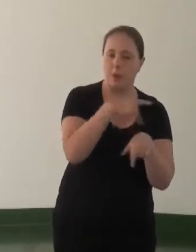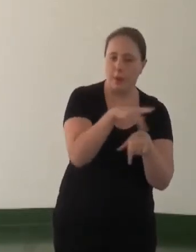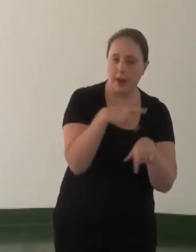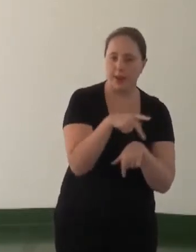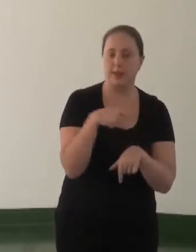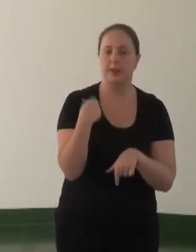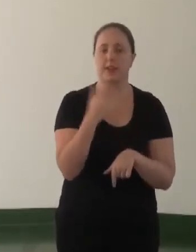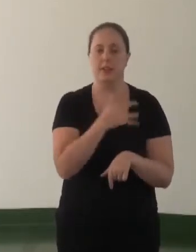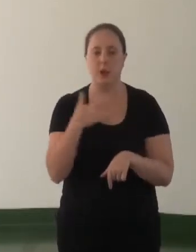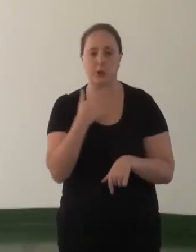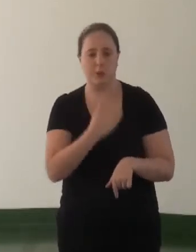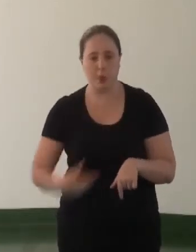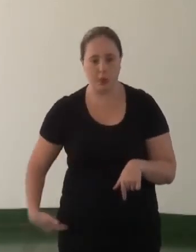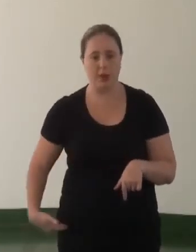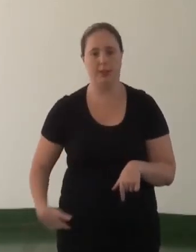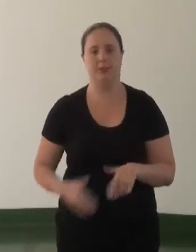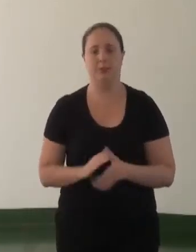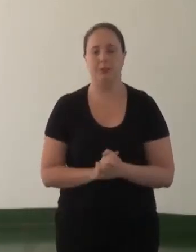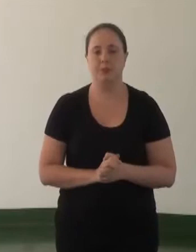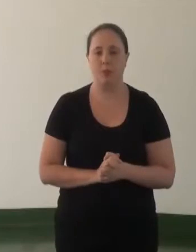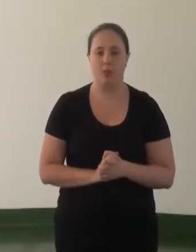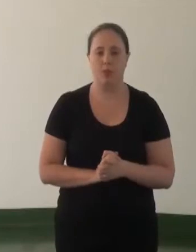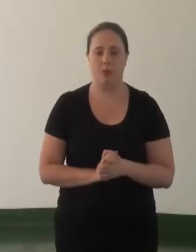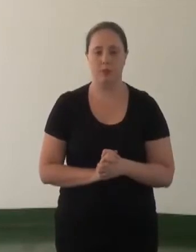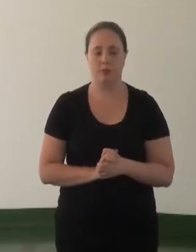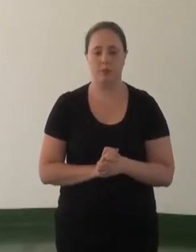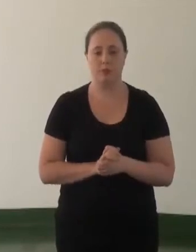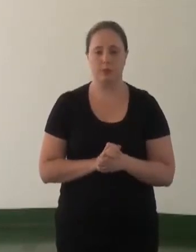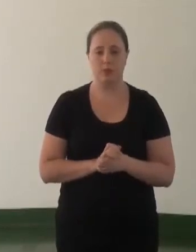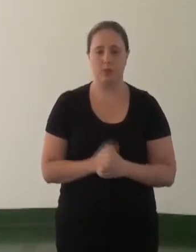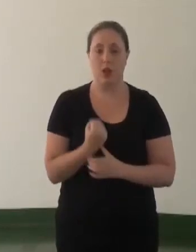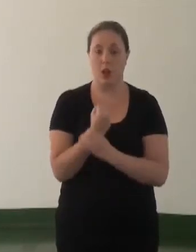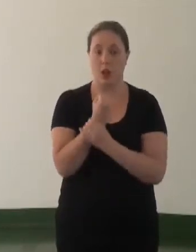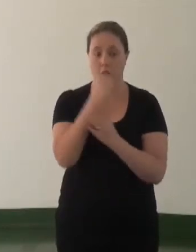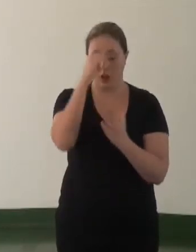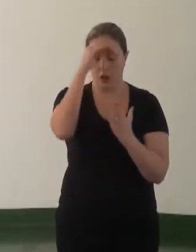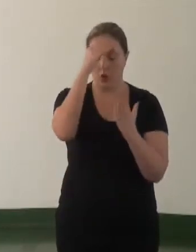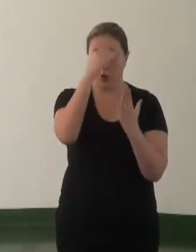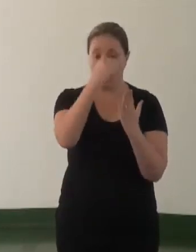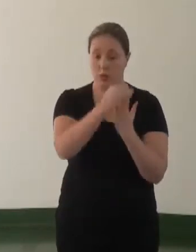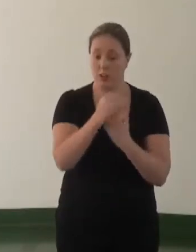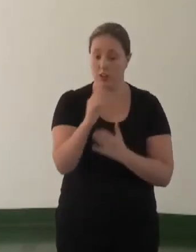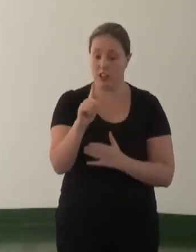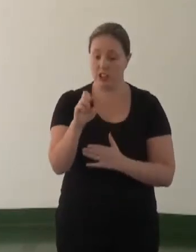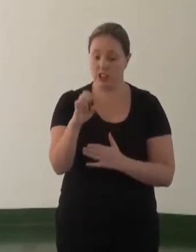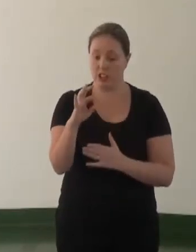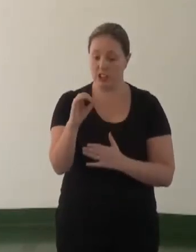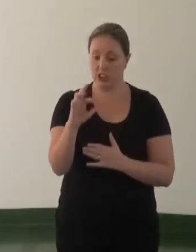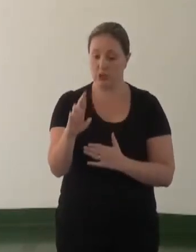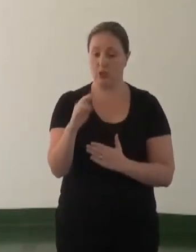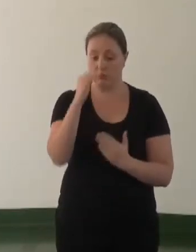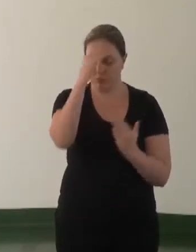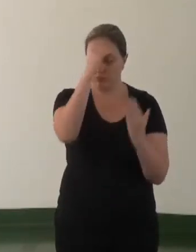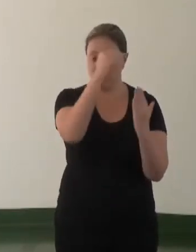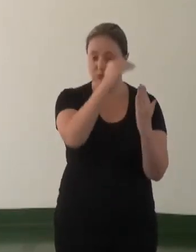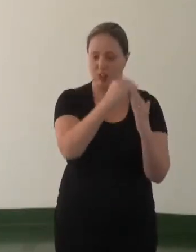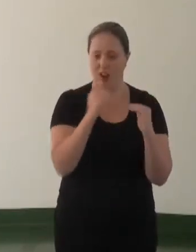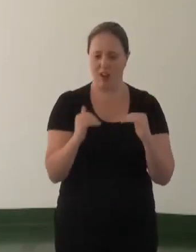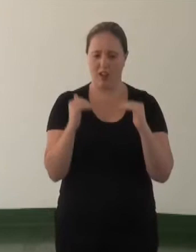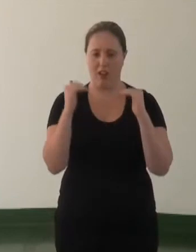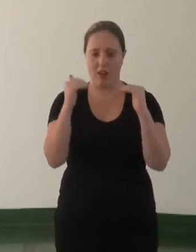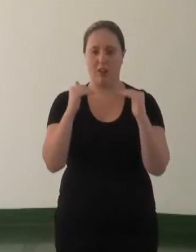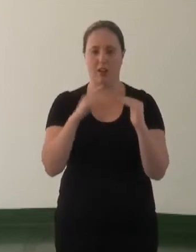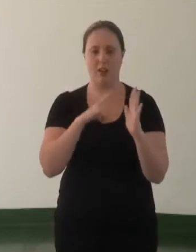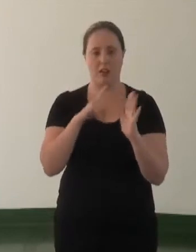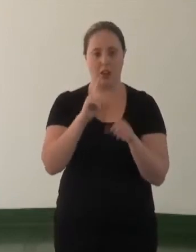para a saúde pública. Asegurar o cumprimento pelos gestores públicos da hierarquia estabelecida no artigo